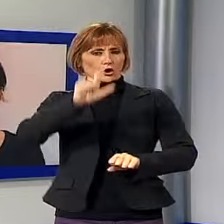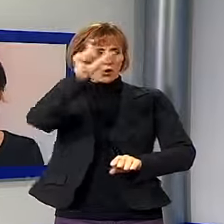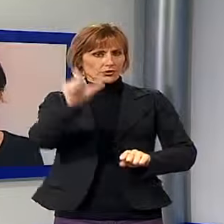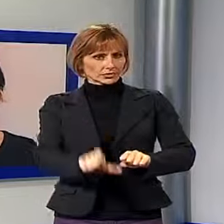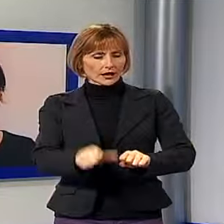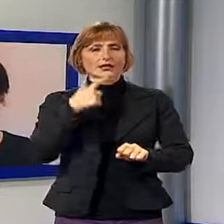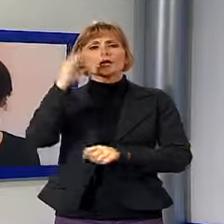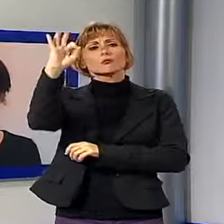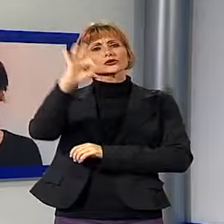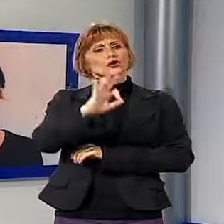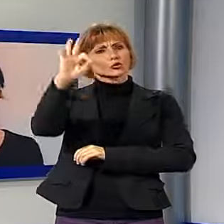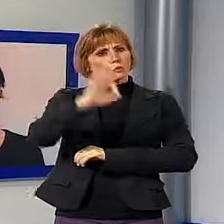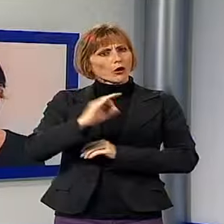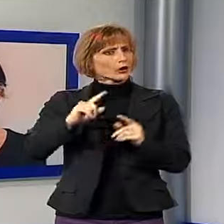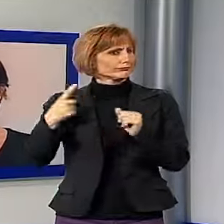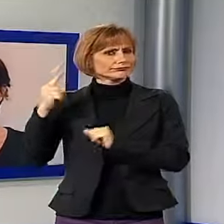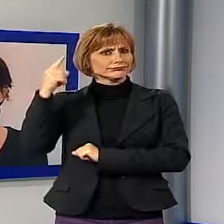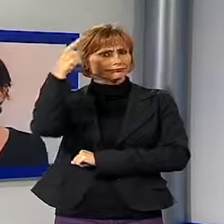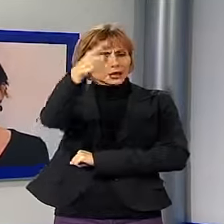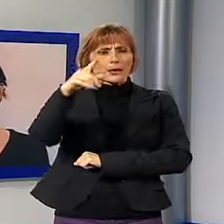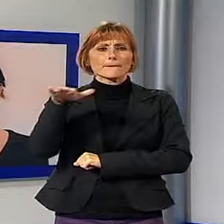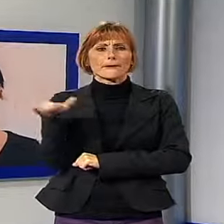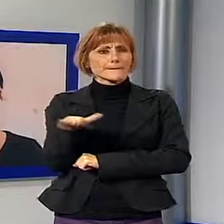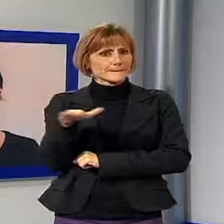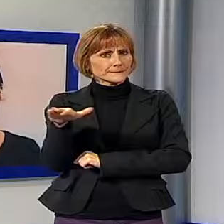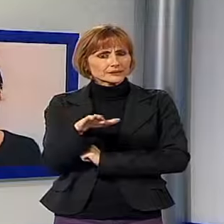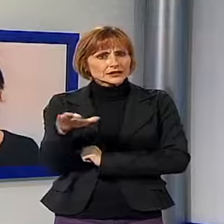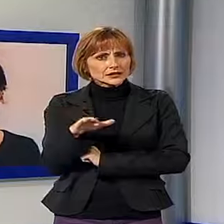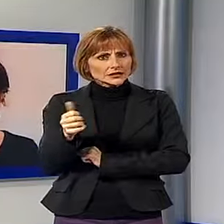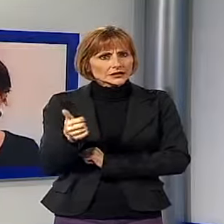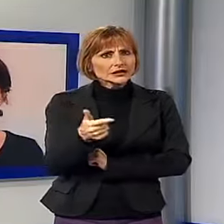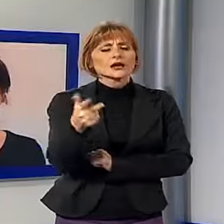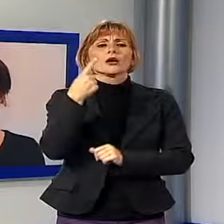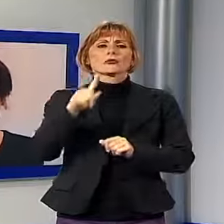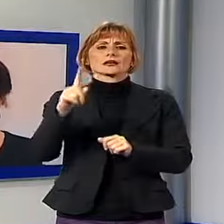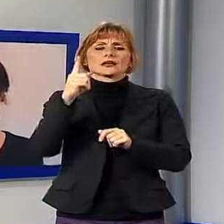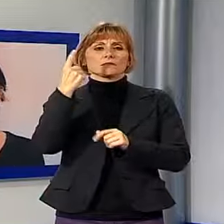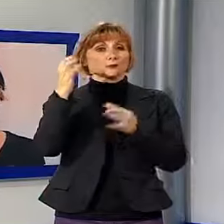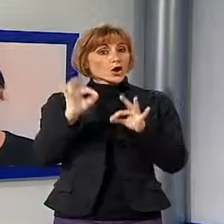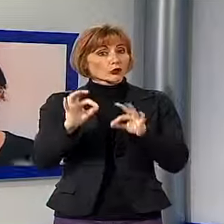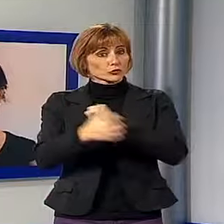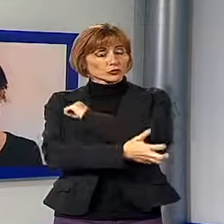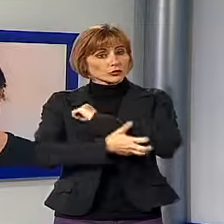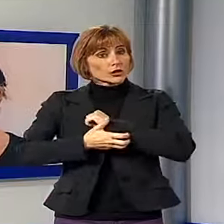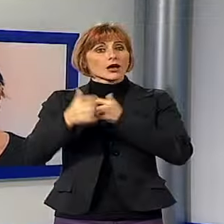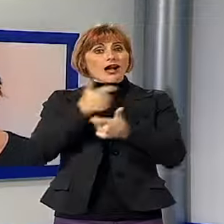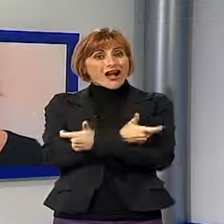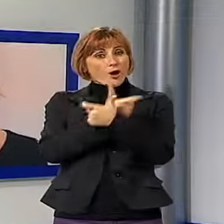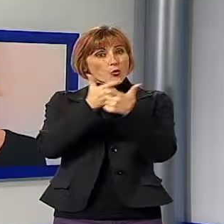percentuale di bambini che sono coinvolti nel fenomeno della povertà, cresce in maniera esponenziale il numero degli accessi,